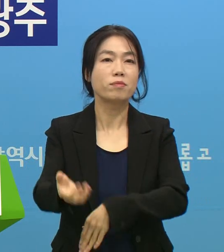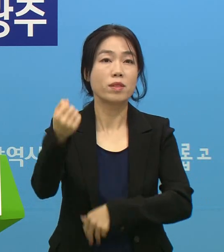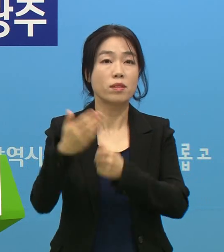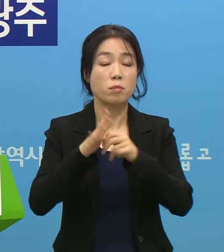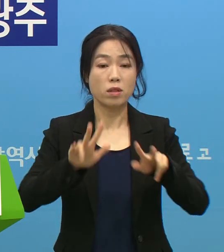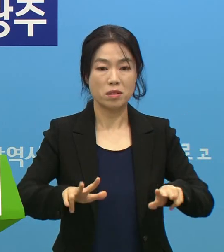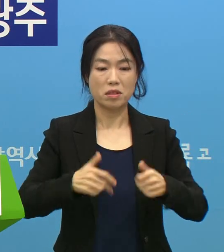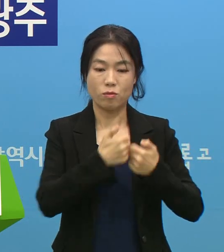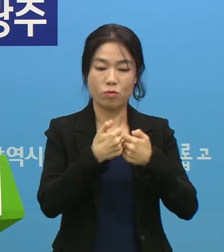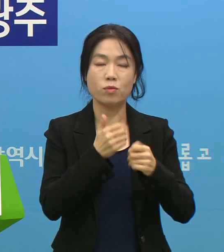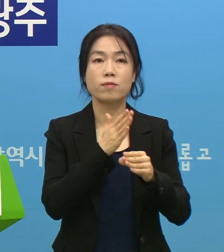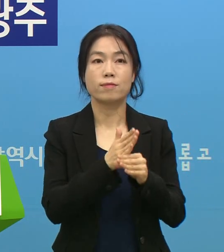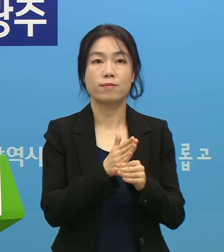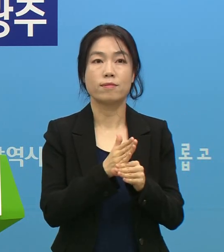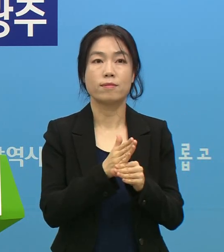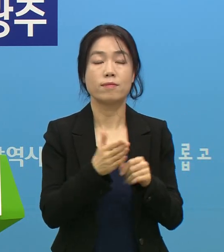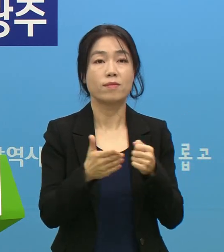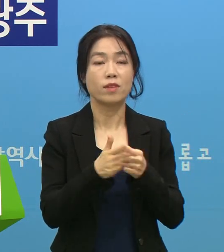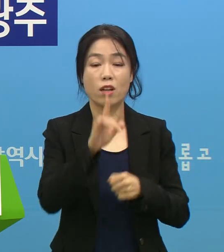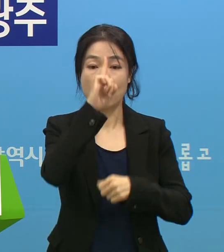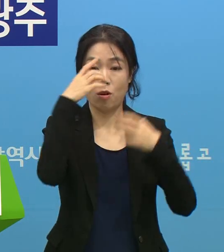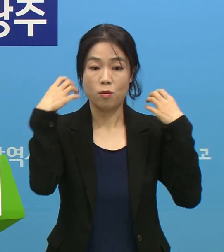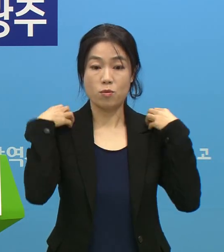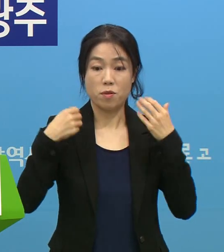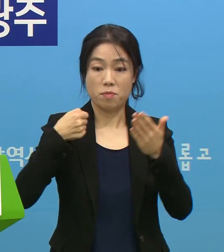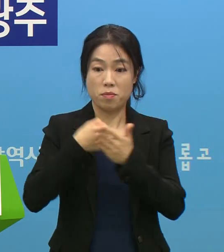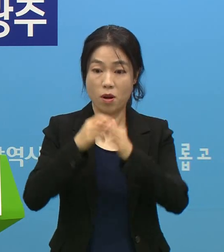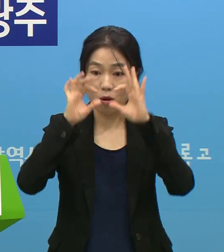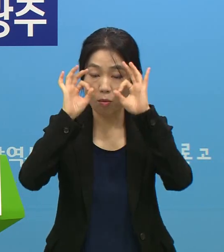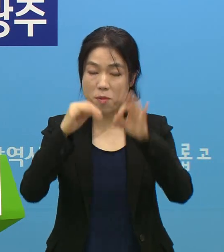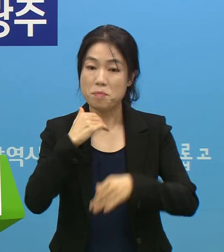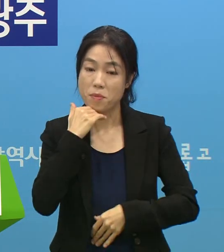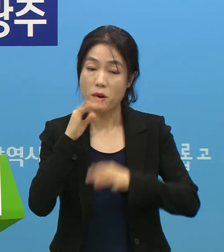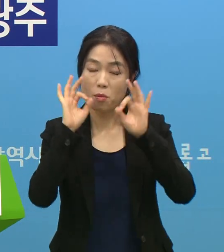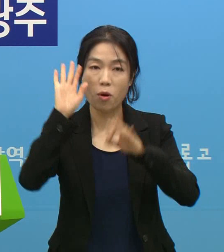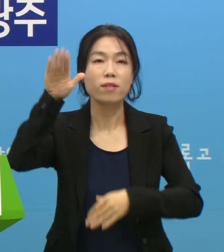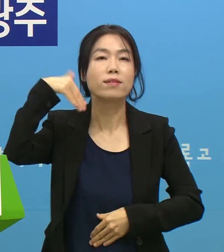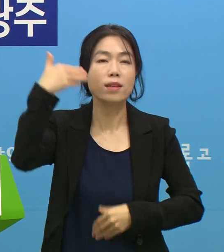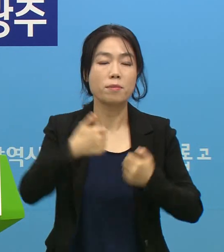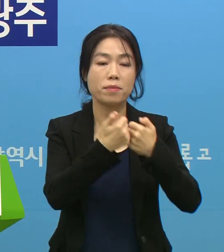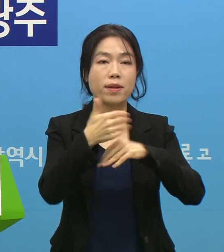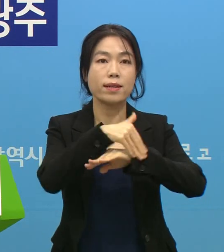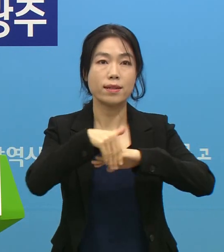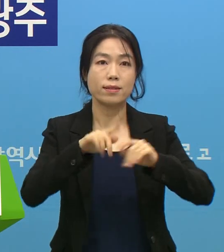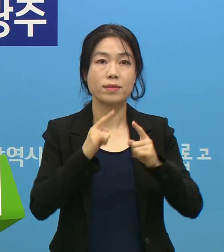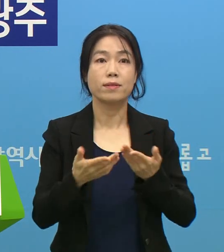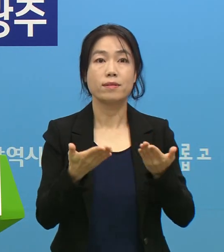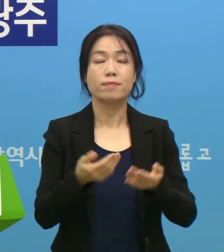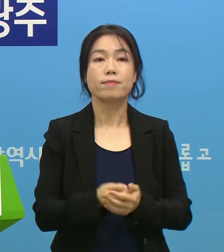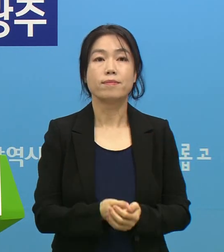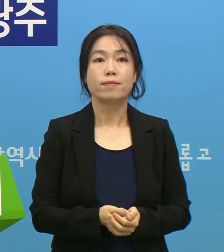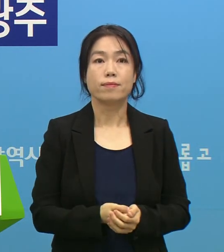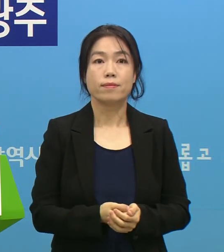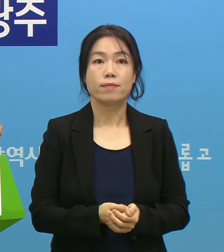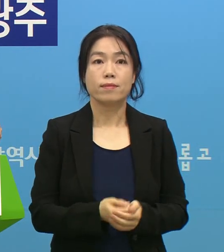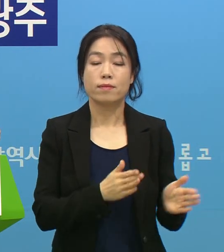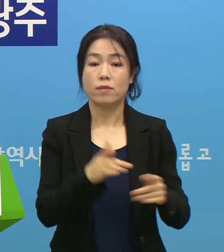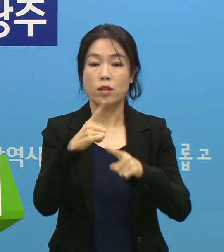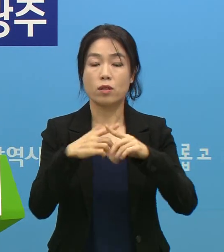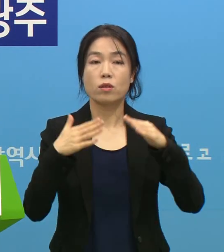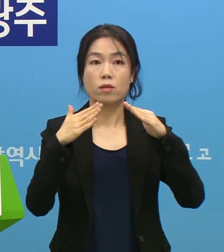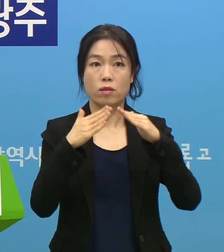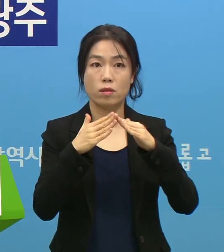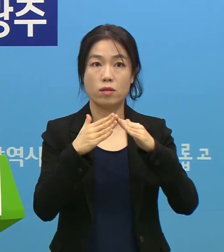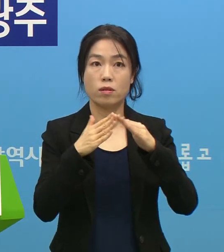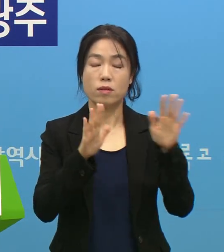아직까지는 논의 중에 있습니다. 그래서 중앙정부의 결정을 보고 추후 논의할 예정이라고 말씀드립니다. 이거 이후 교회에